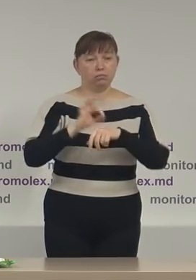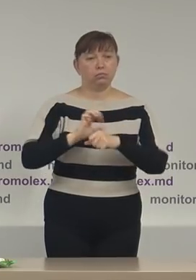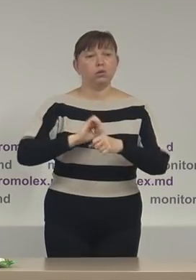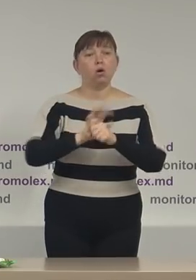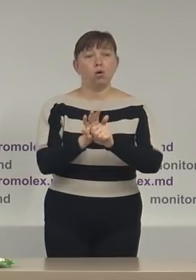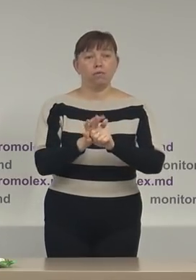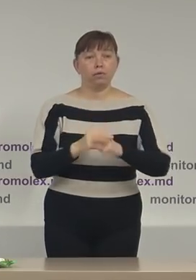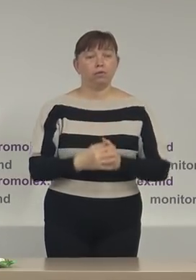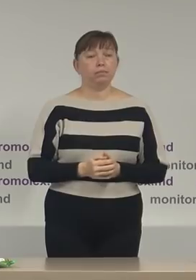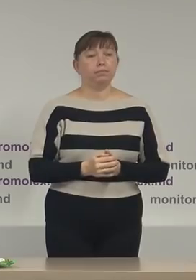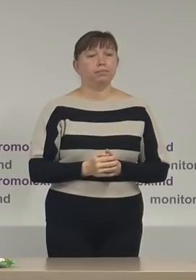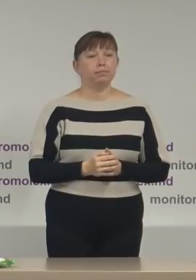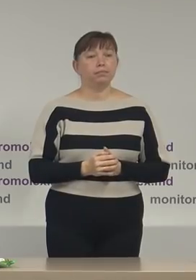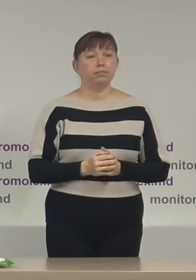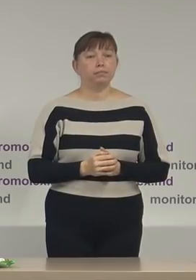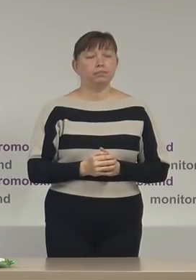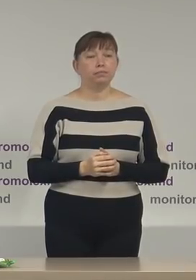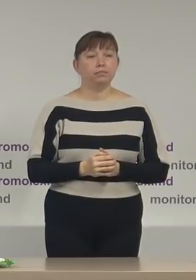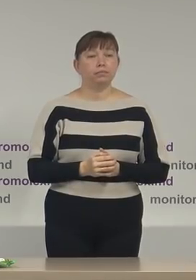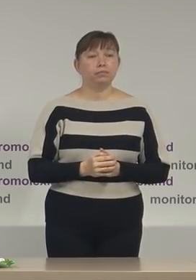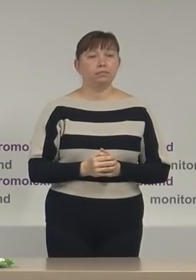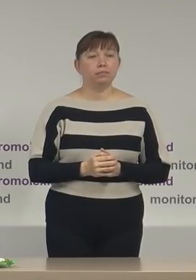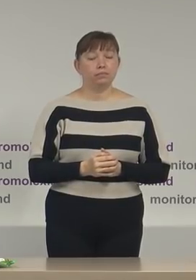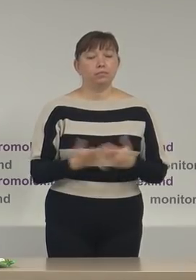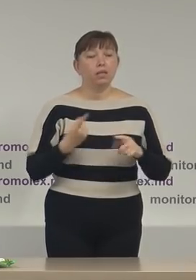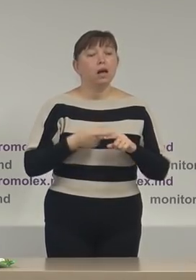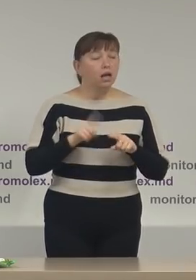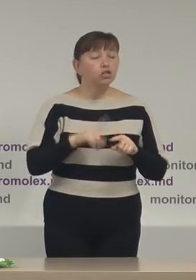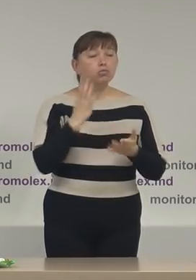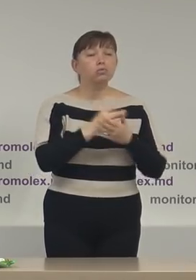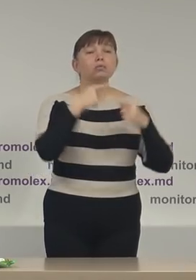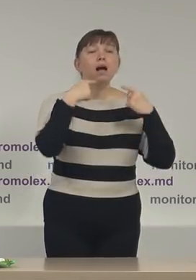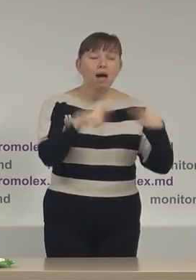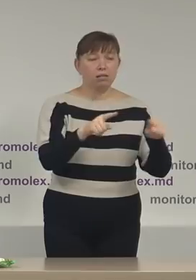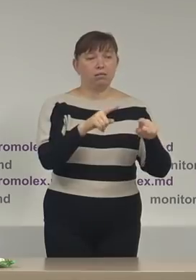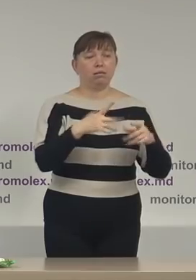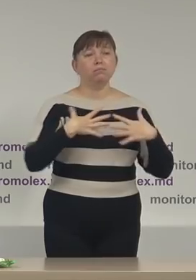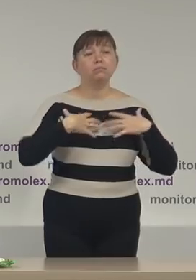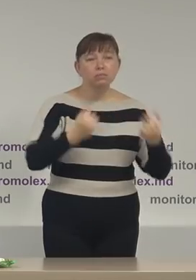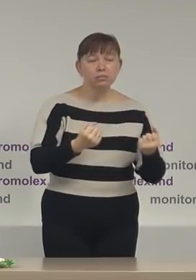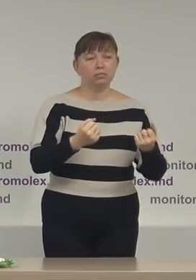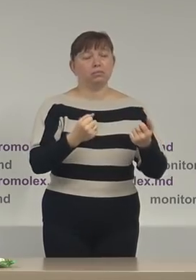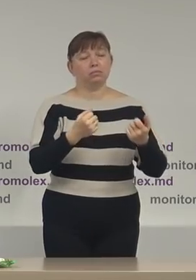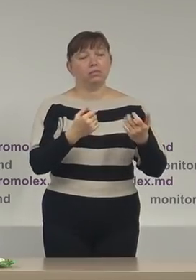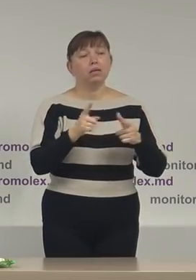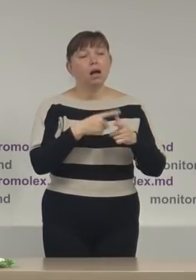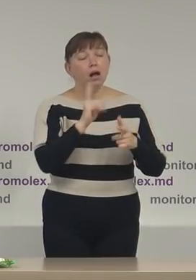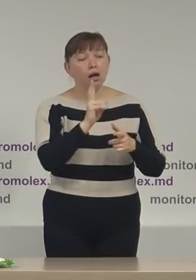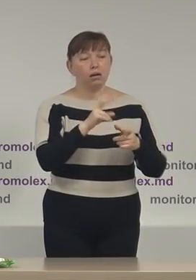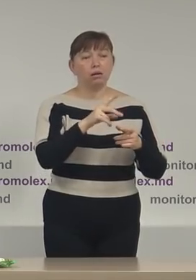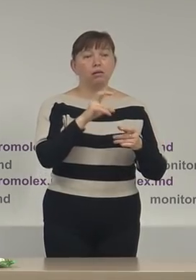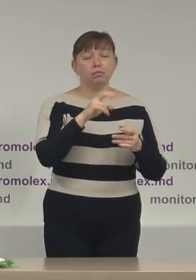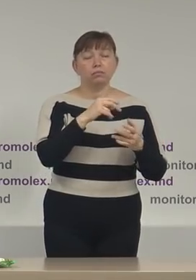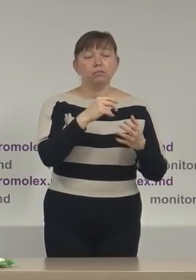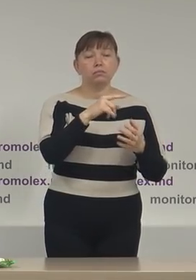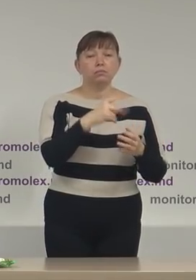aspectele epidemiologice Sunt alte aspecte probabil care au determinat acești